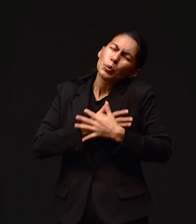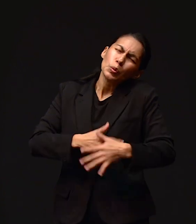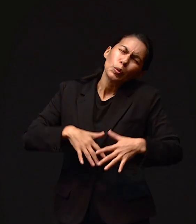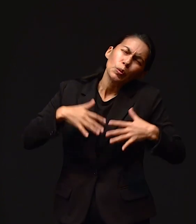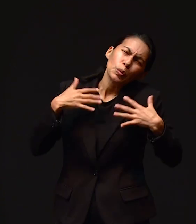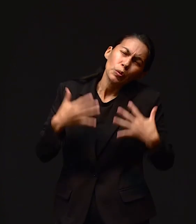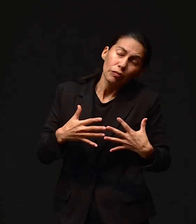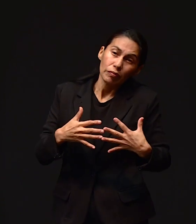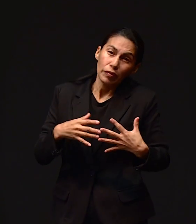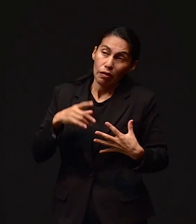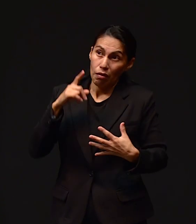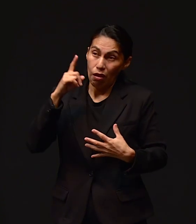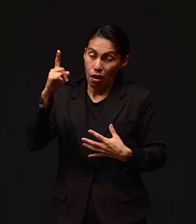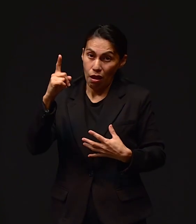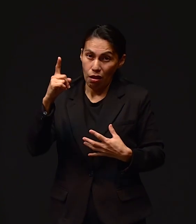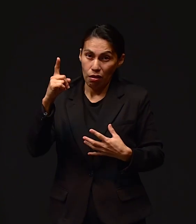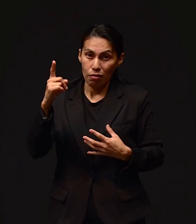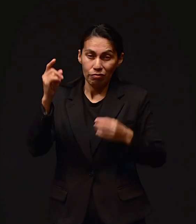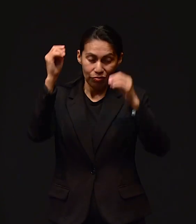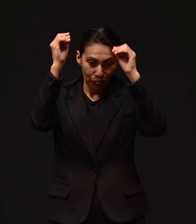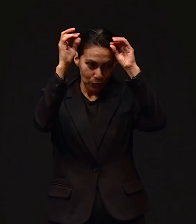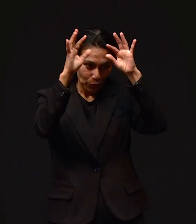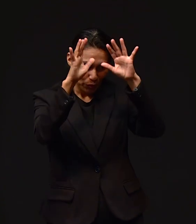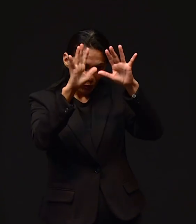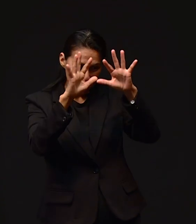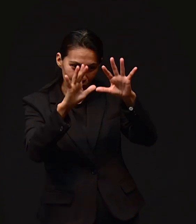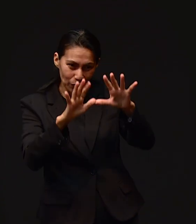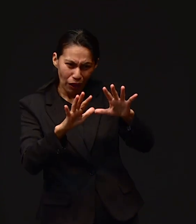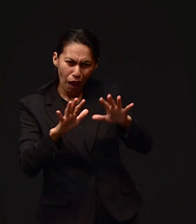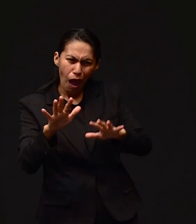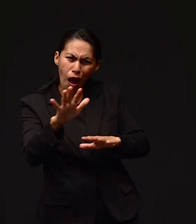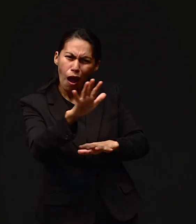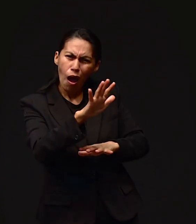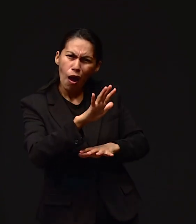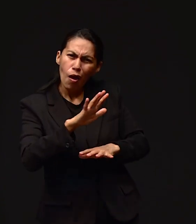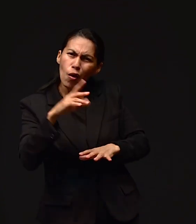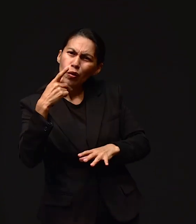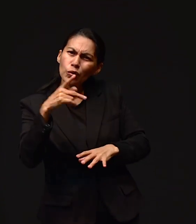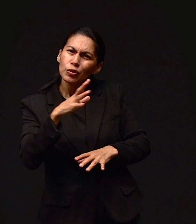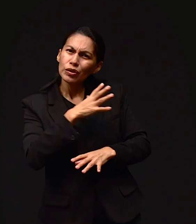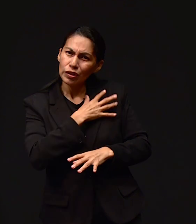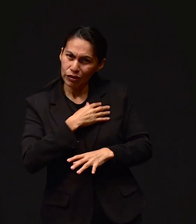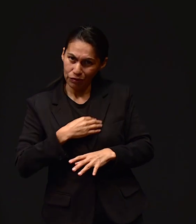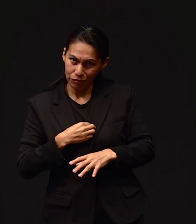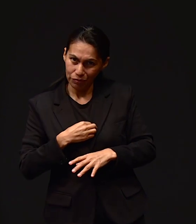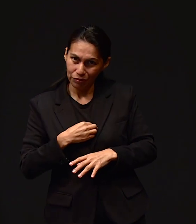las ocasiones De hablar con Él Y Él manifestará Su gloria Por sus hijos